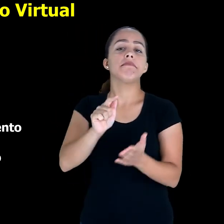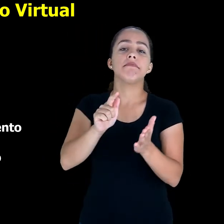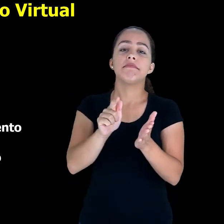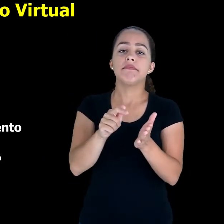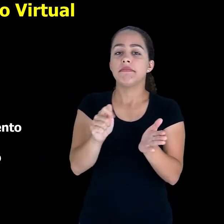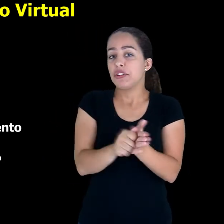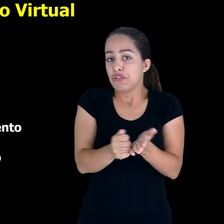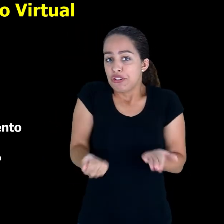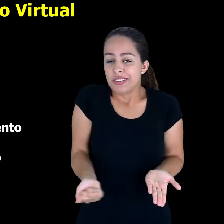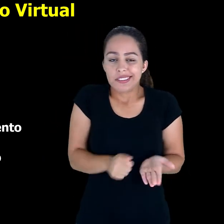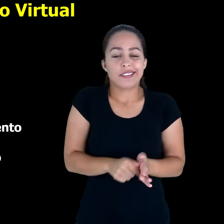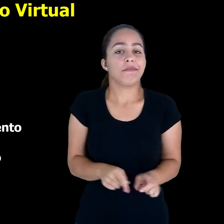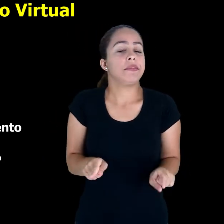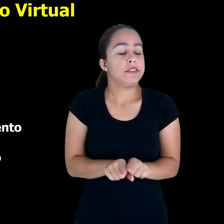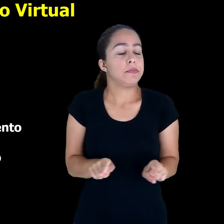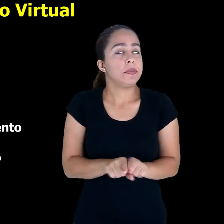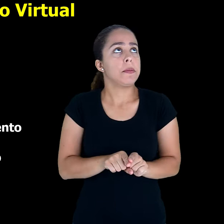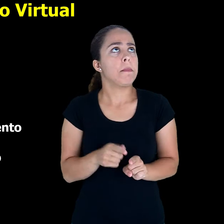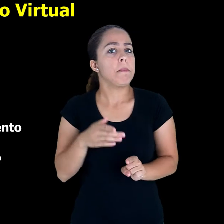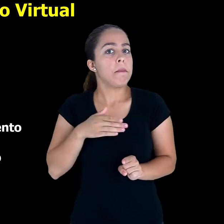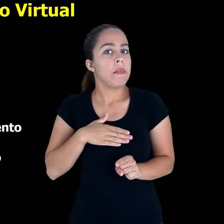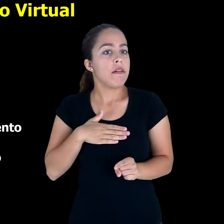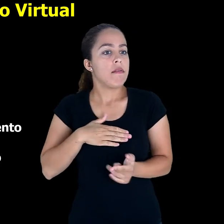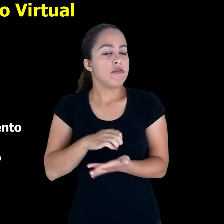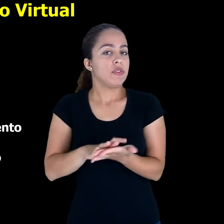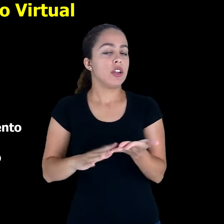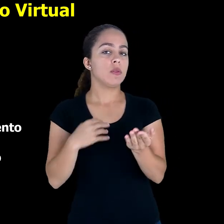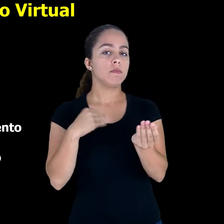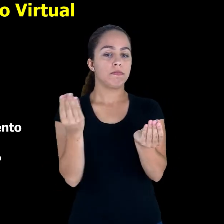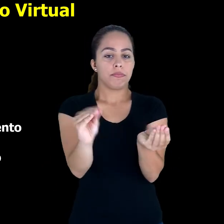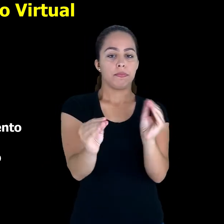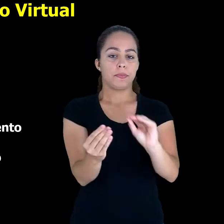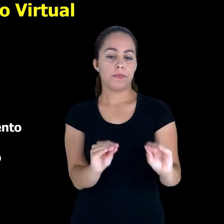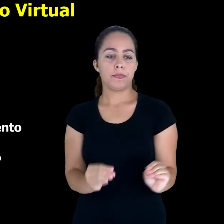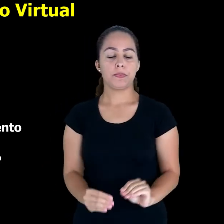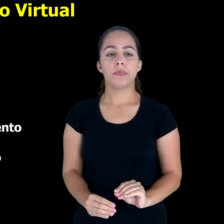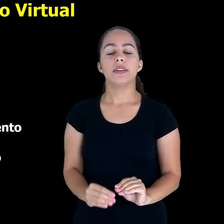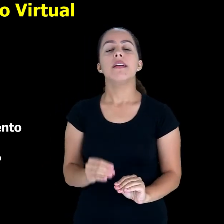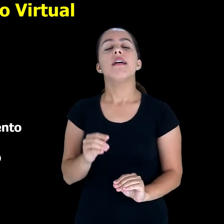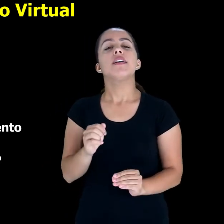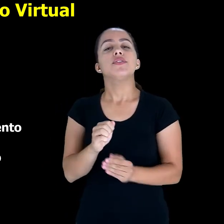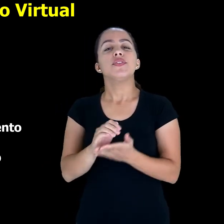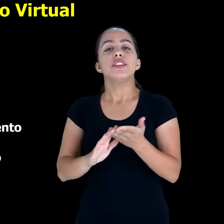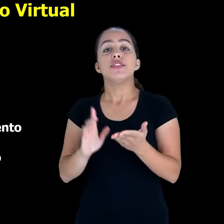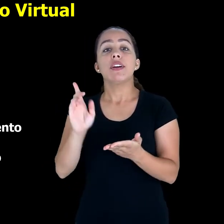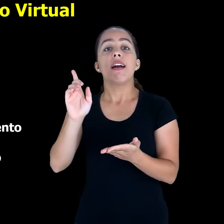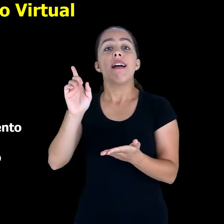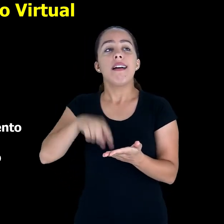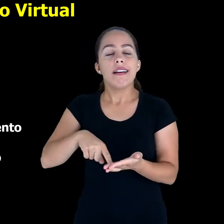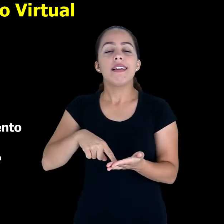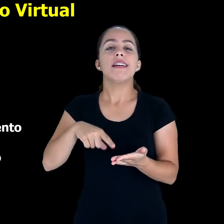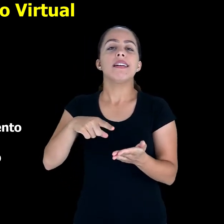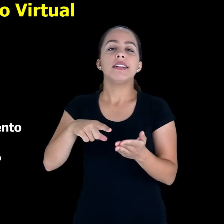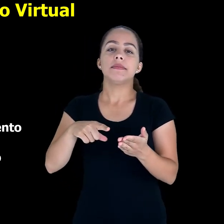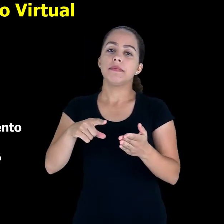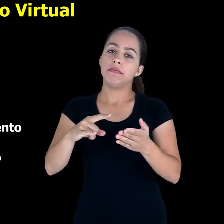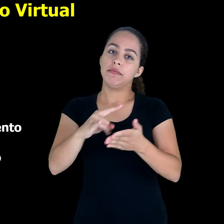digitais, organizam suas atividades em documentos digitais. uma